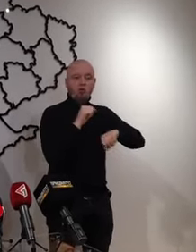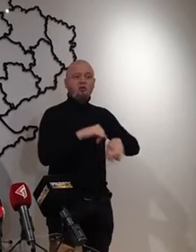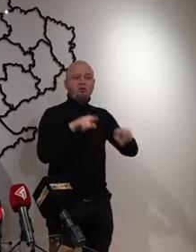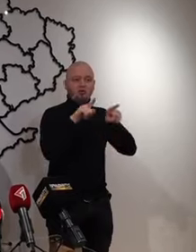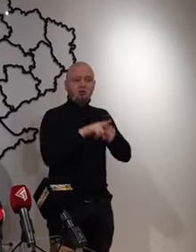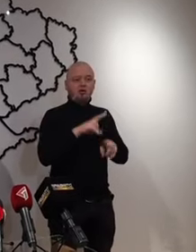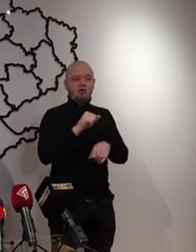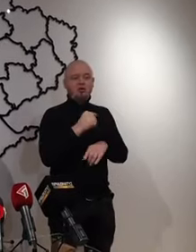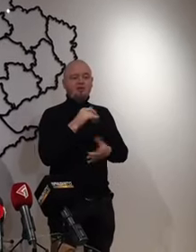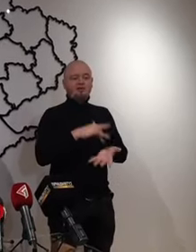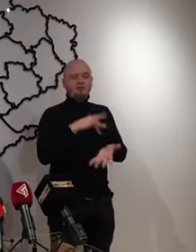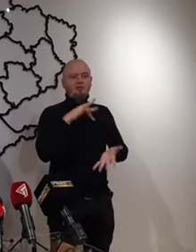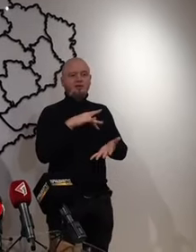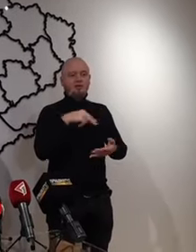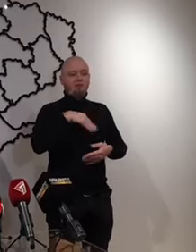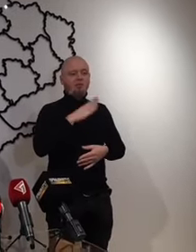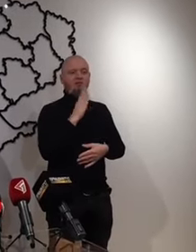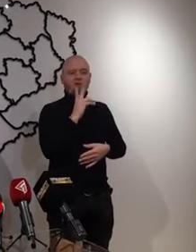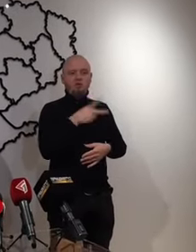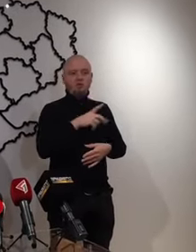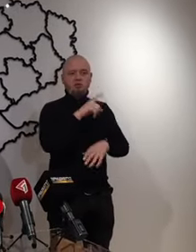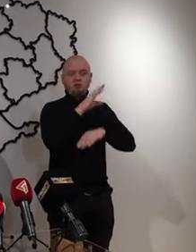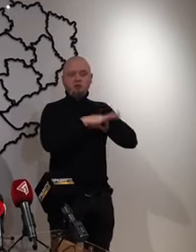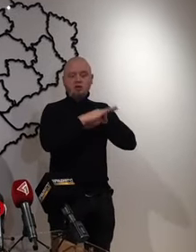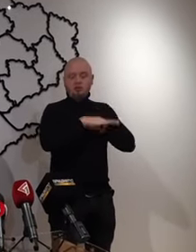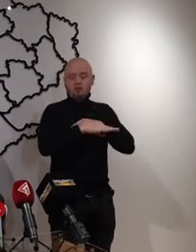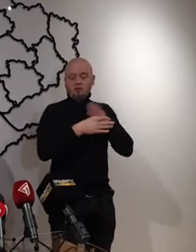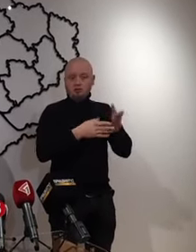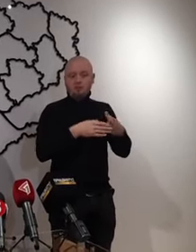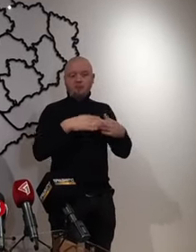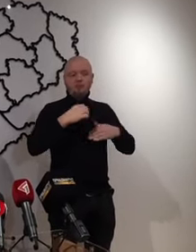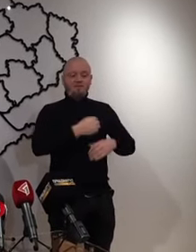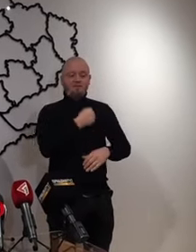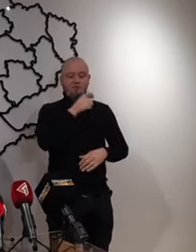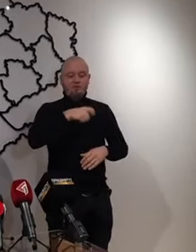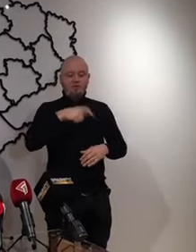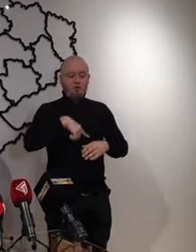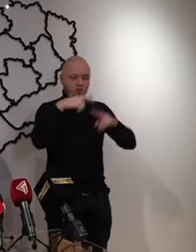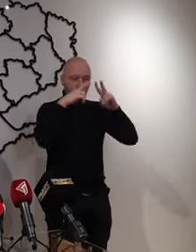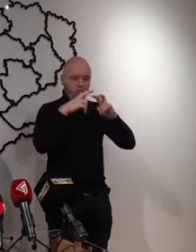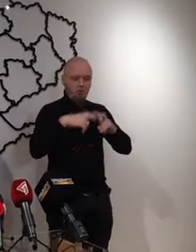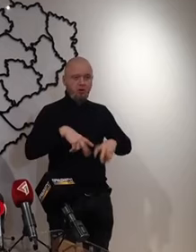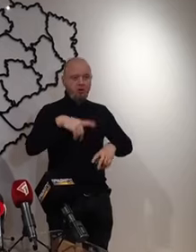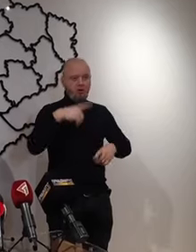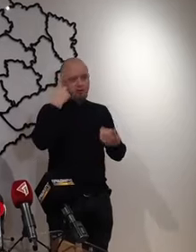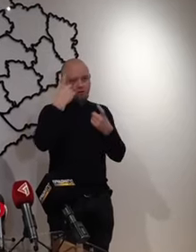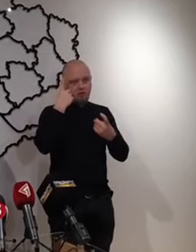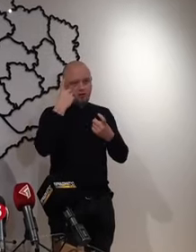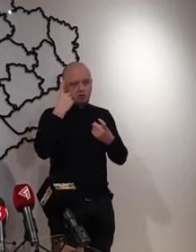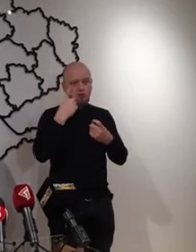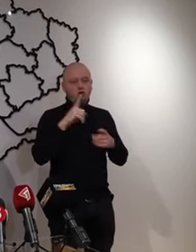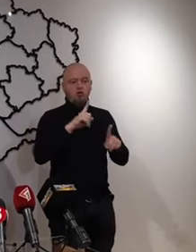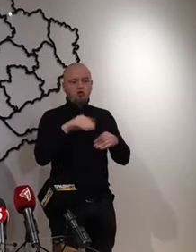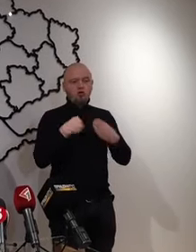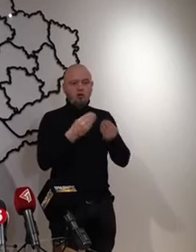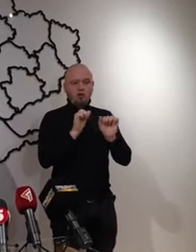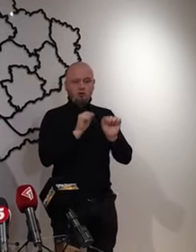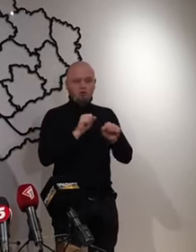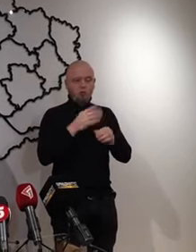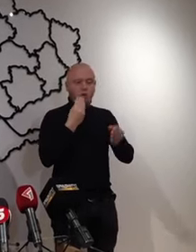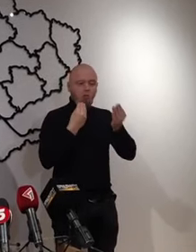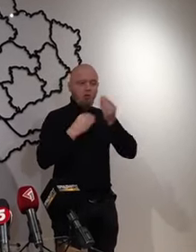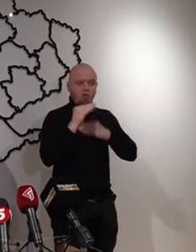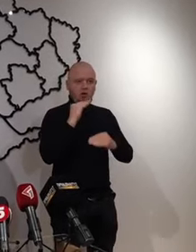також на центр ПВХ «Захід». Військові обробляють інформацію, що дає змогу